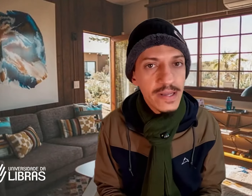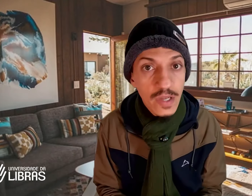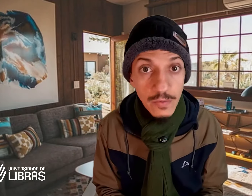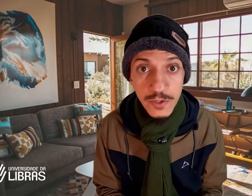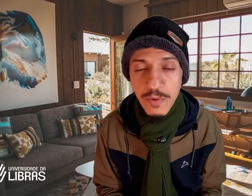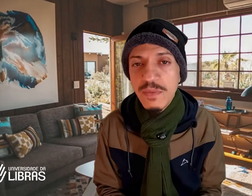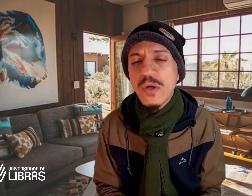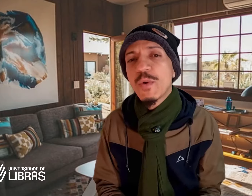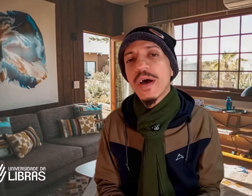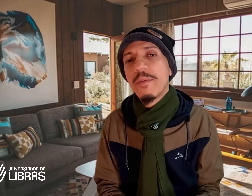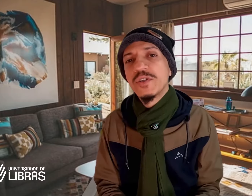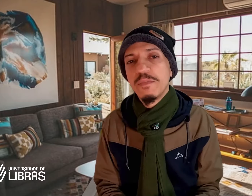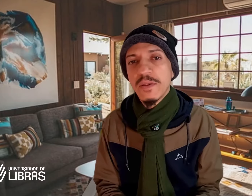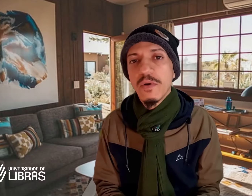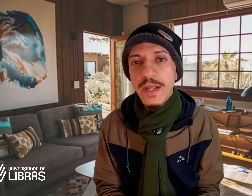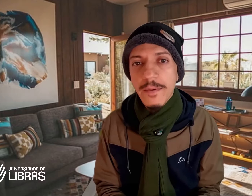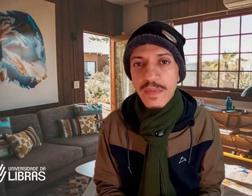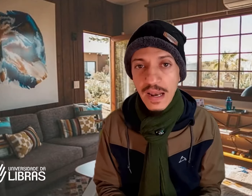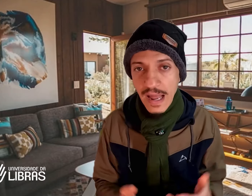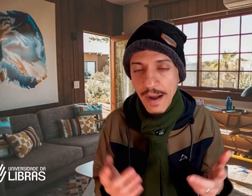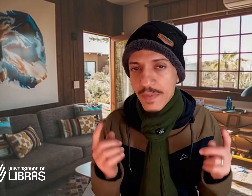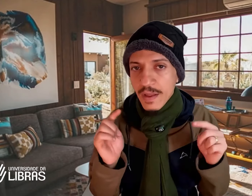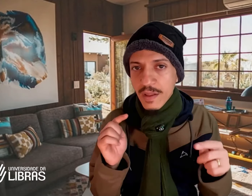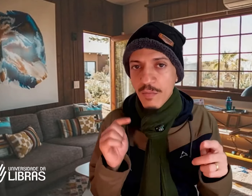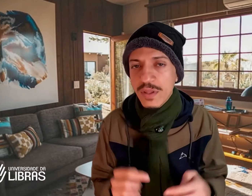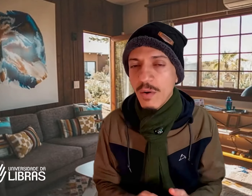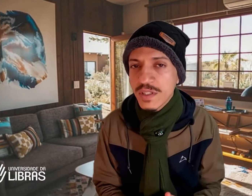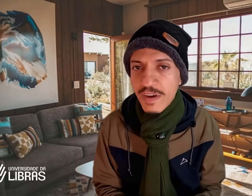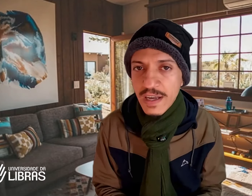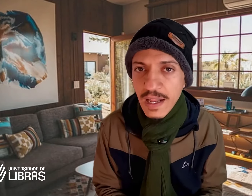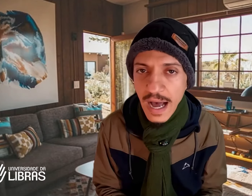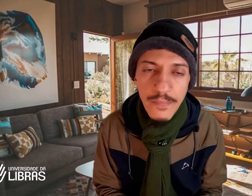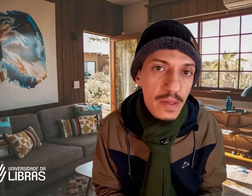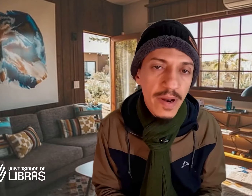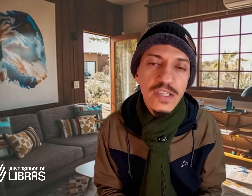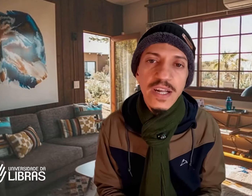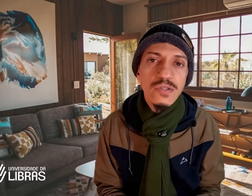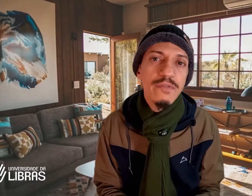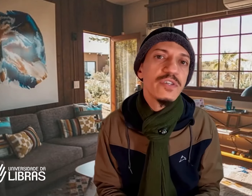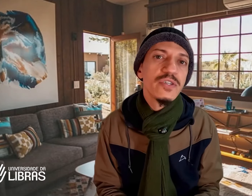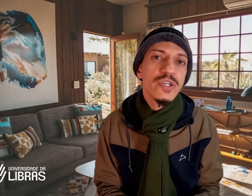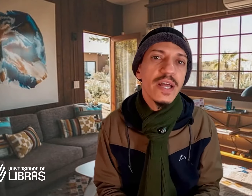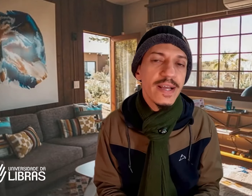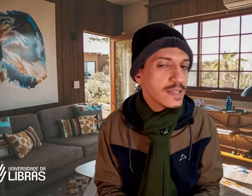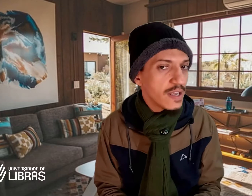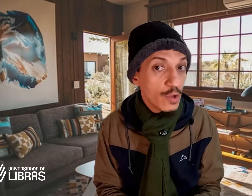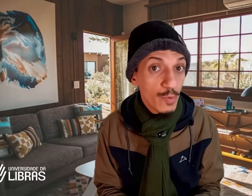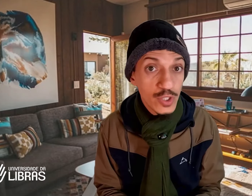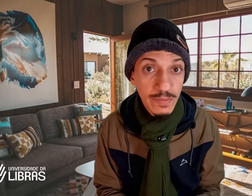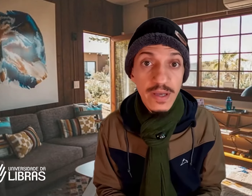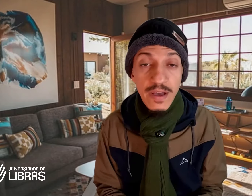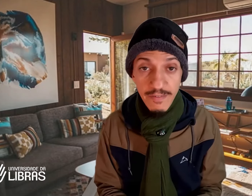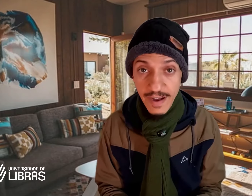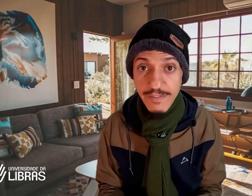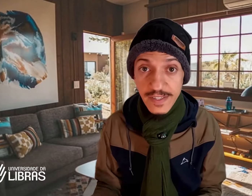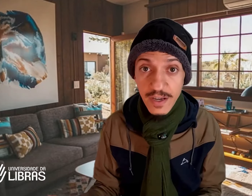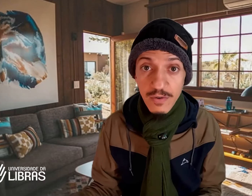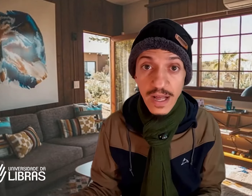sobre os meus programas de mentoria. Lá tem um botão que você vai clicar para encher a sua ficha de interesse e meu time vai fazer contato com